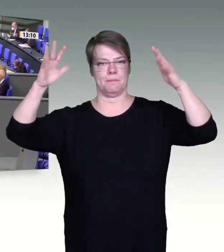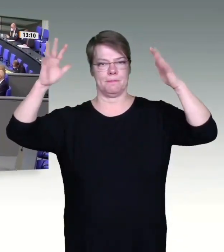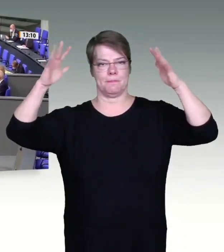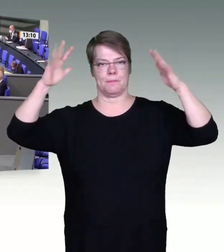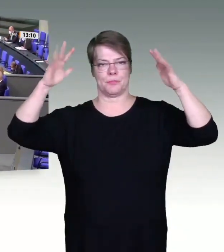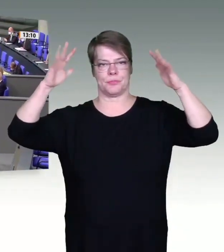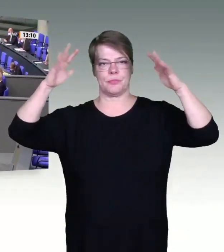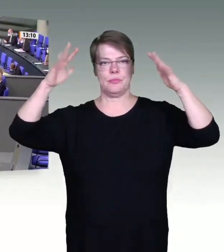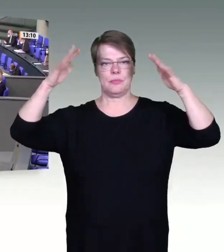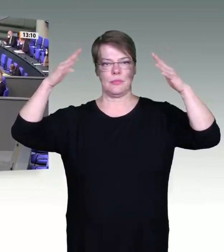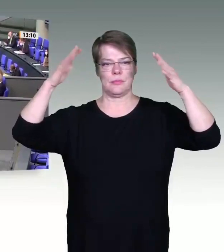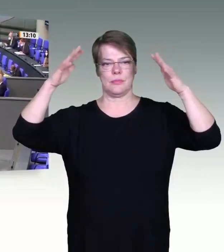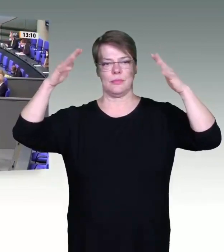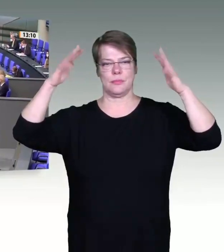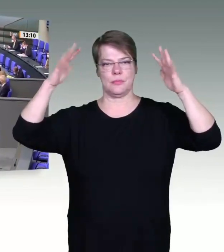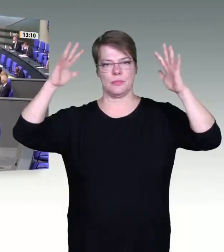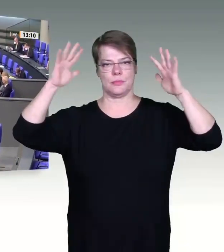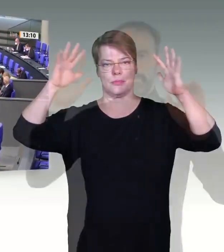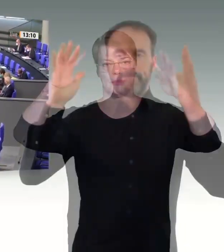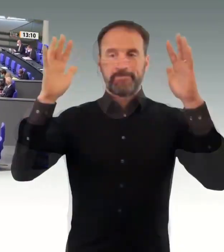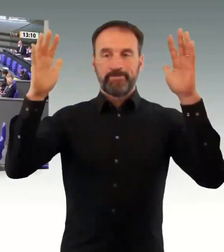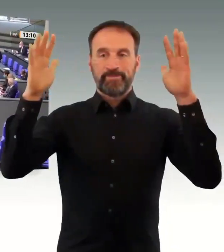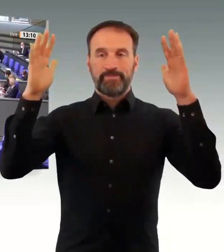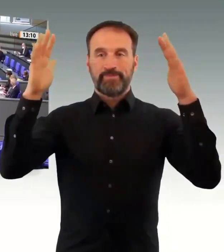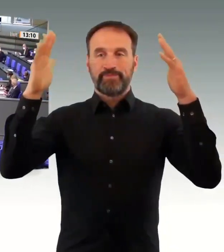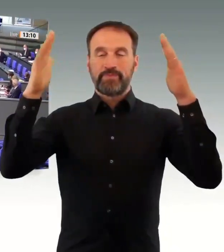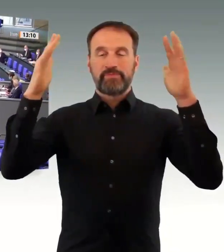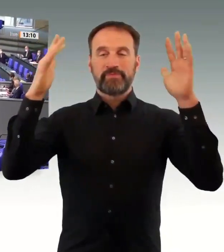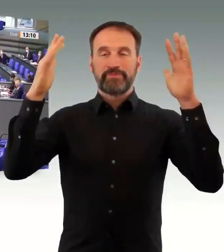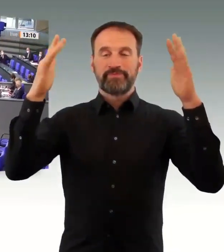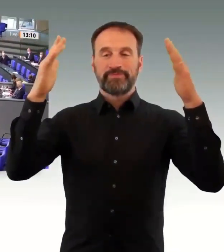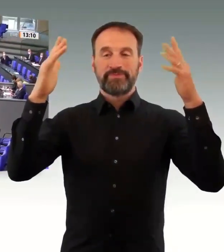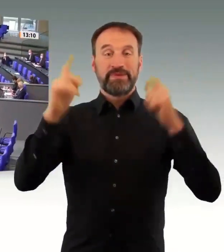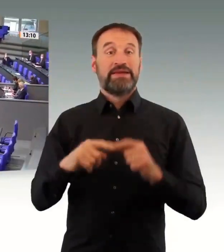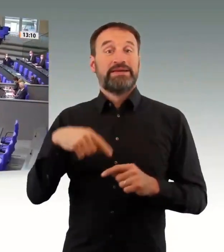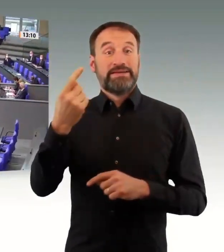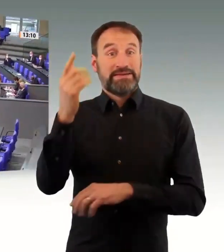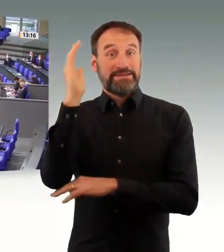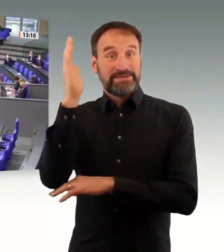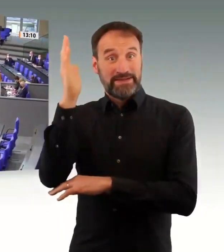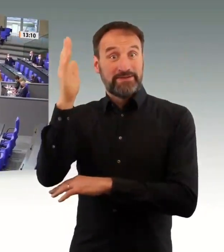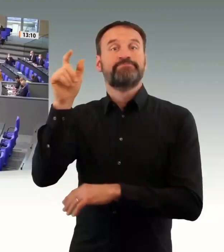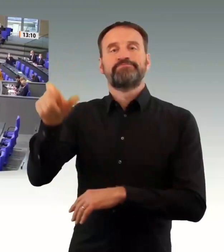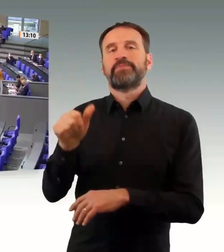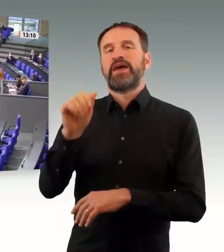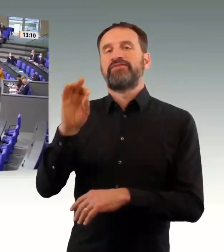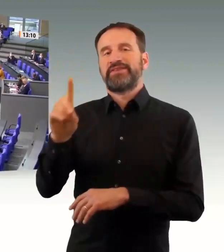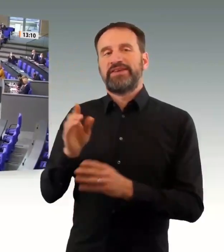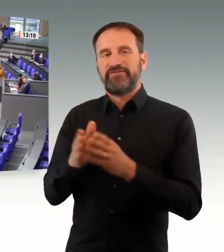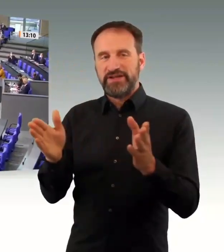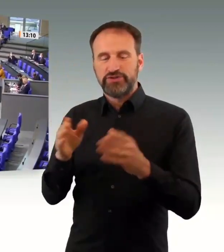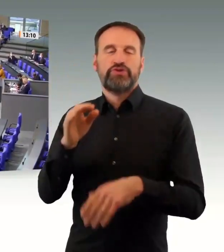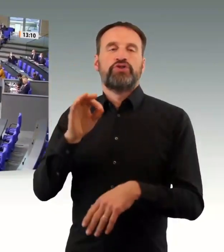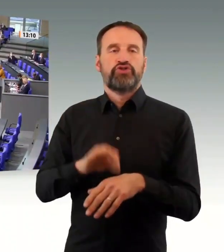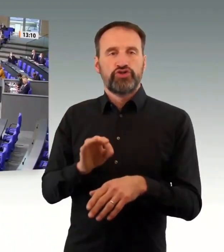Frau Präsidentin! Meine Damen und Herren! Die Jahre 2020 und 2021 werden in die Geschichte Deutschlands eingehen,